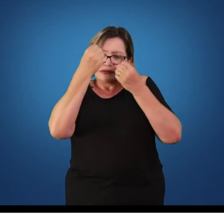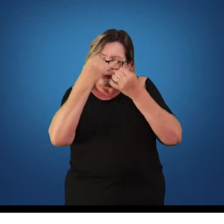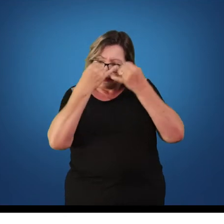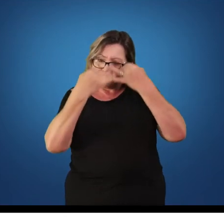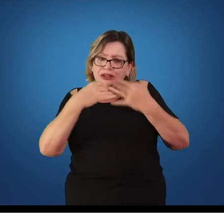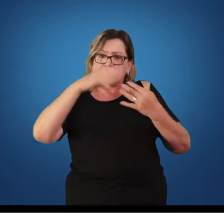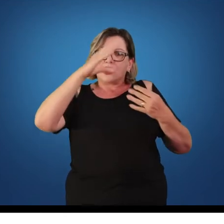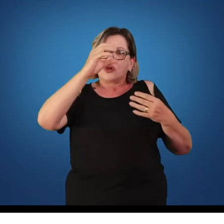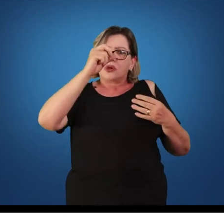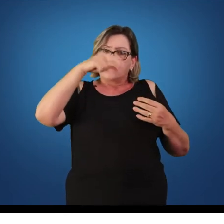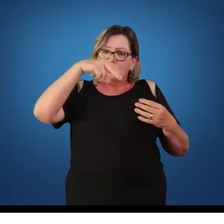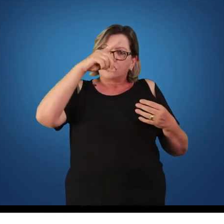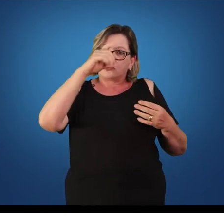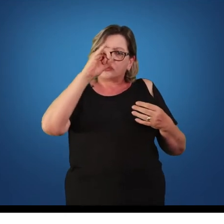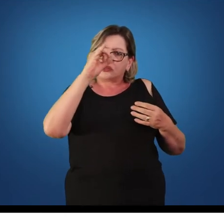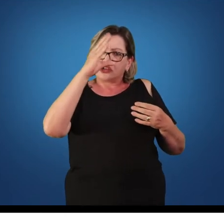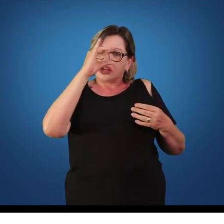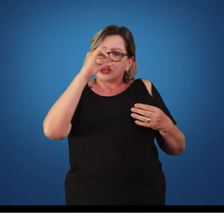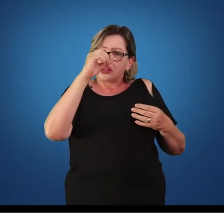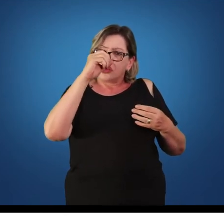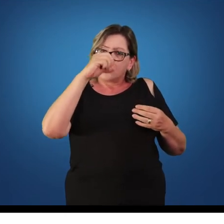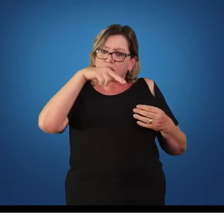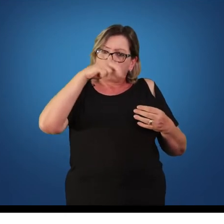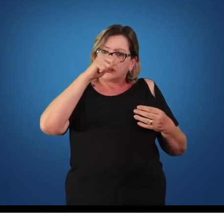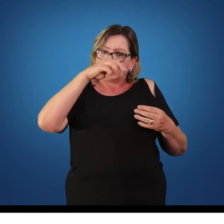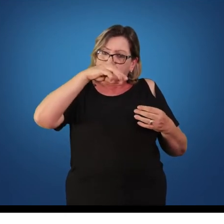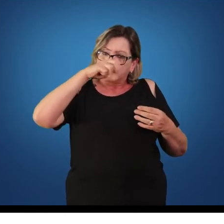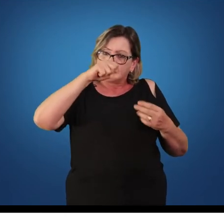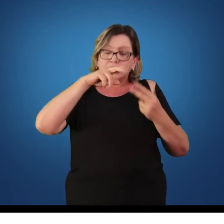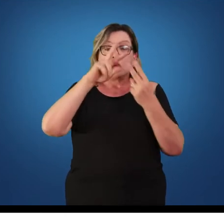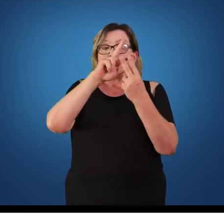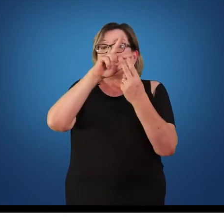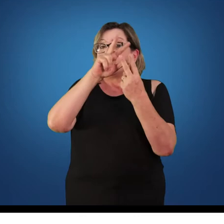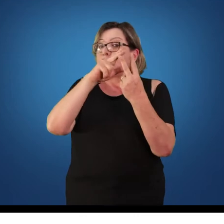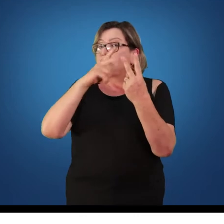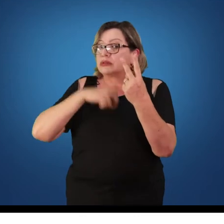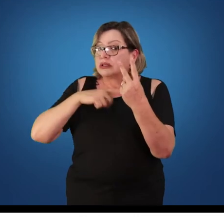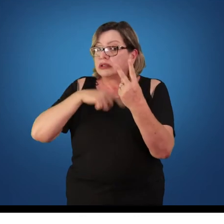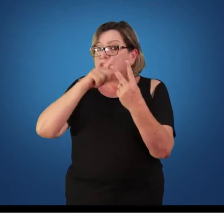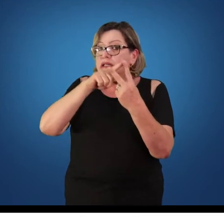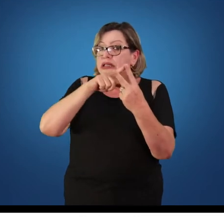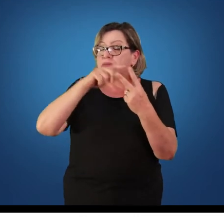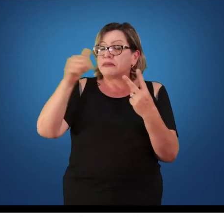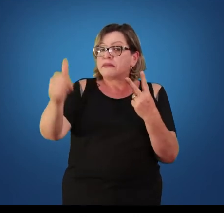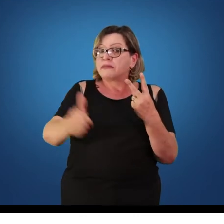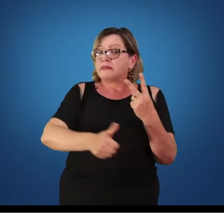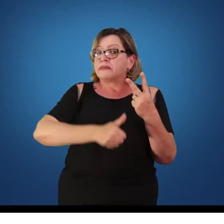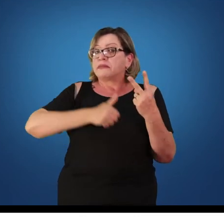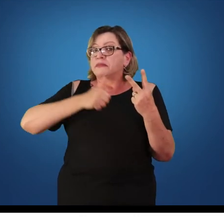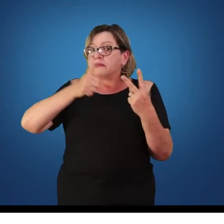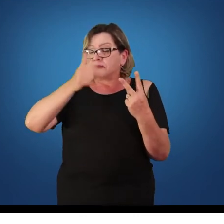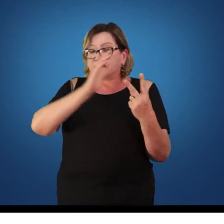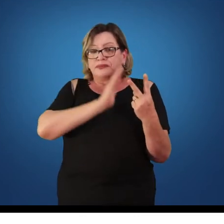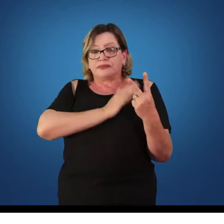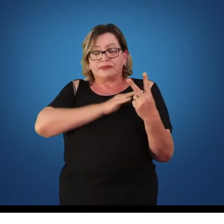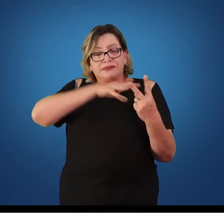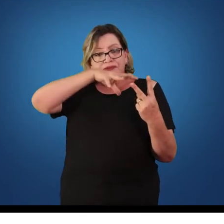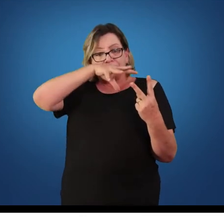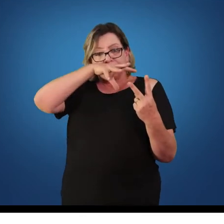vertentes. Uma que é para o ganho, melhorar a resistência cardiorrespiratória, muito conhecida na década de